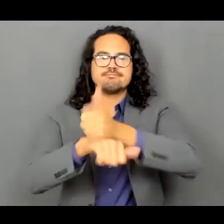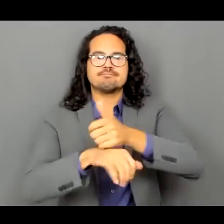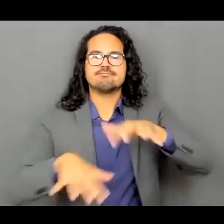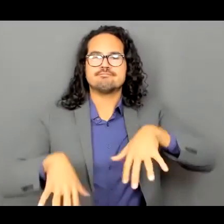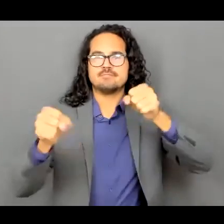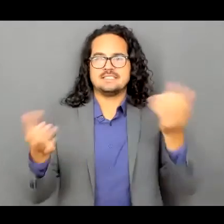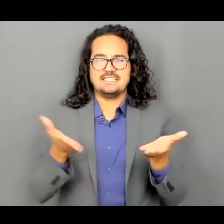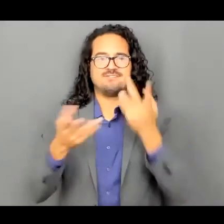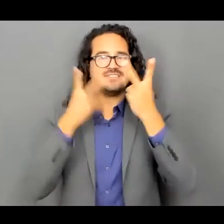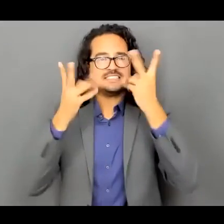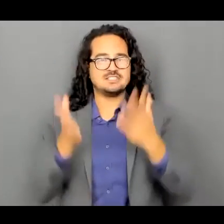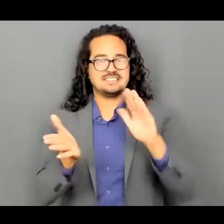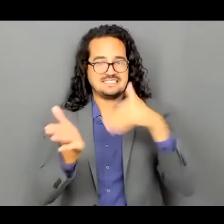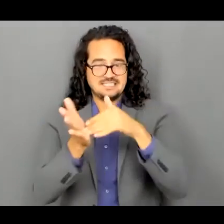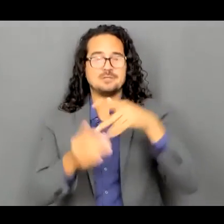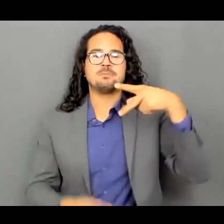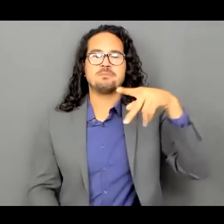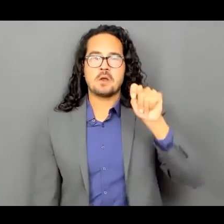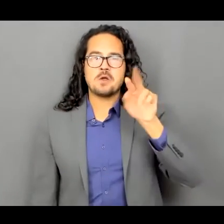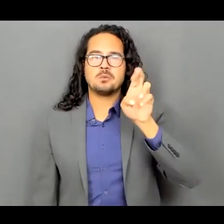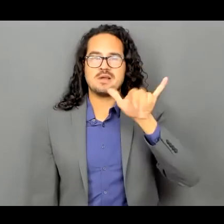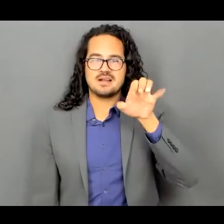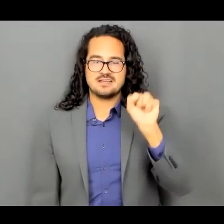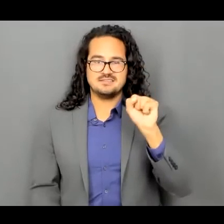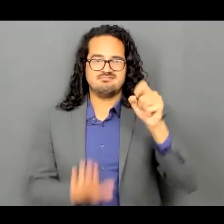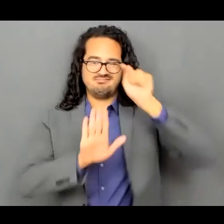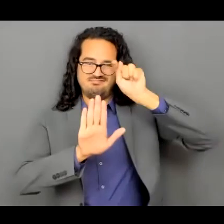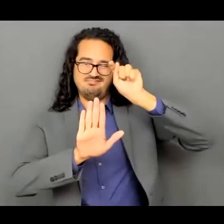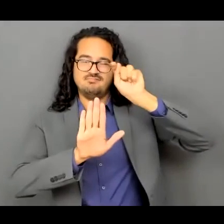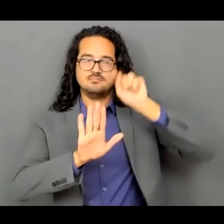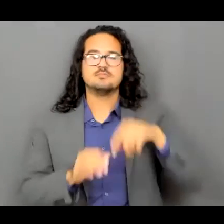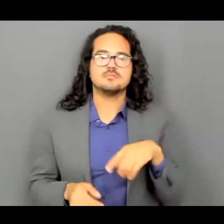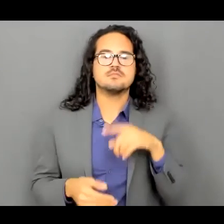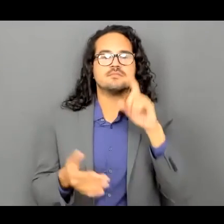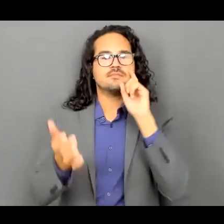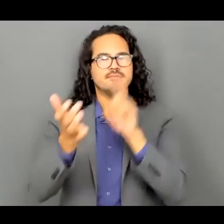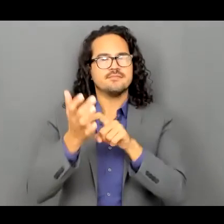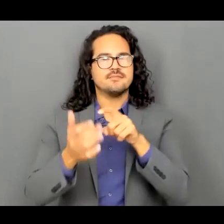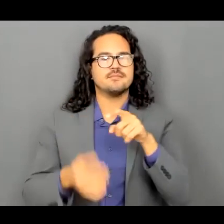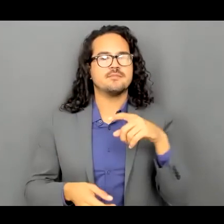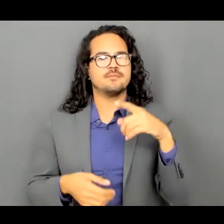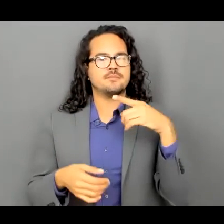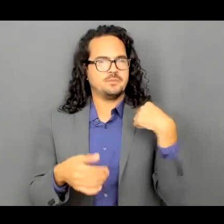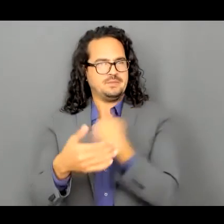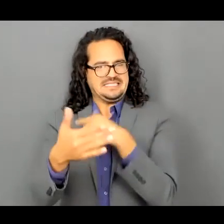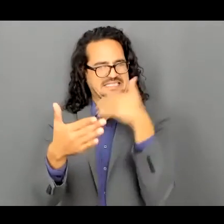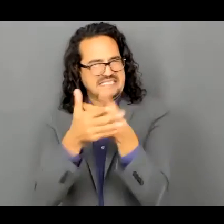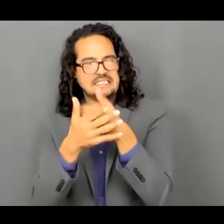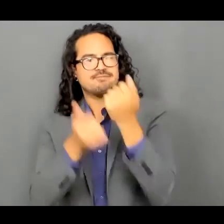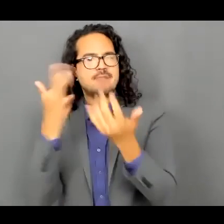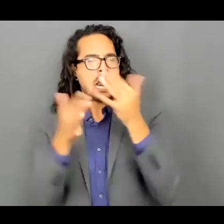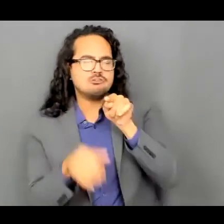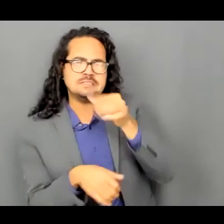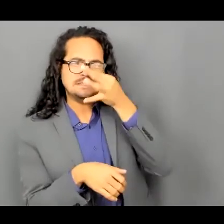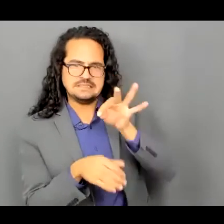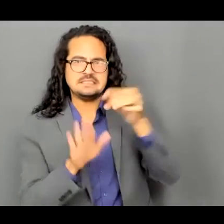al centro de visitas de puentos reyes nos va a ver vamos a ver cerca de la carretera pero